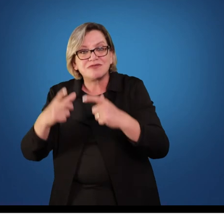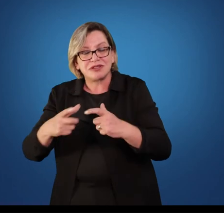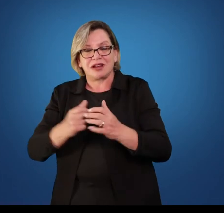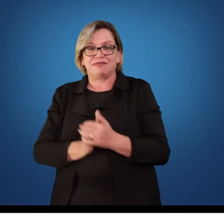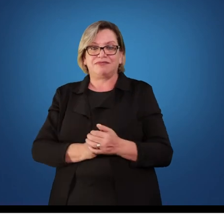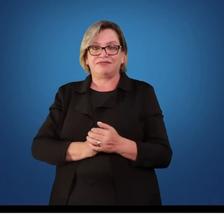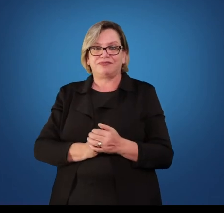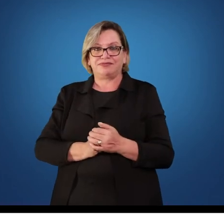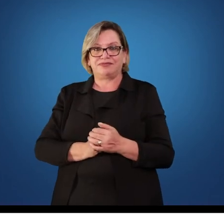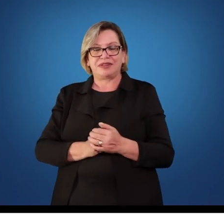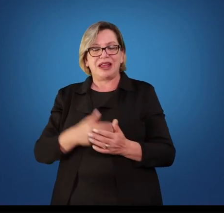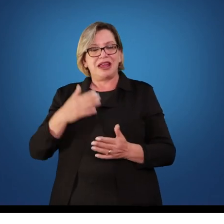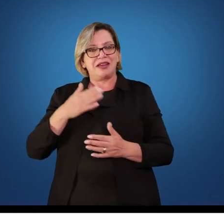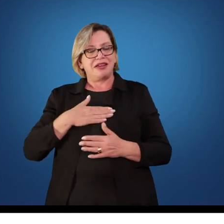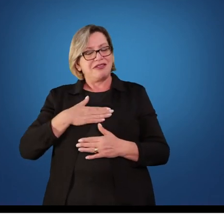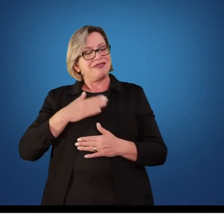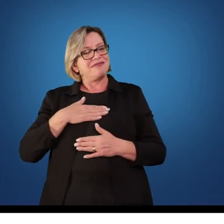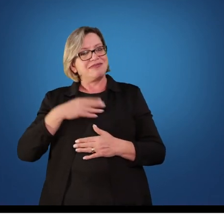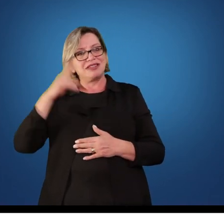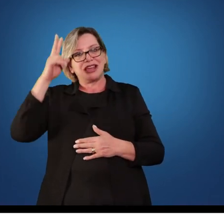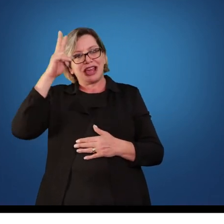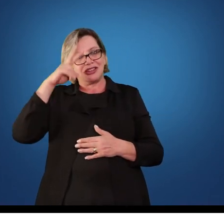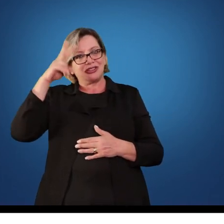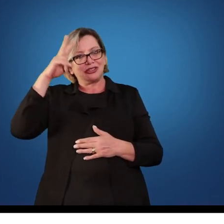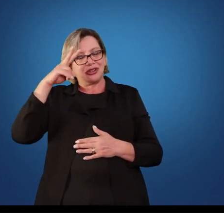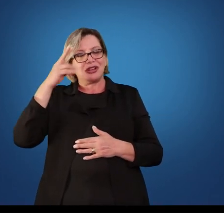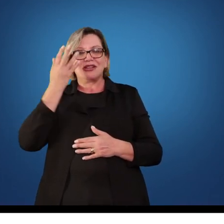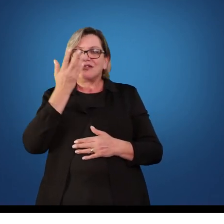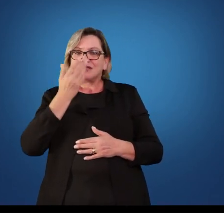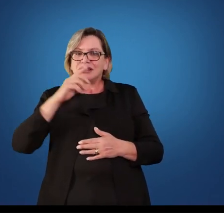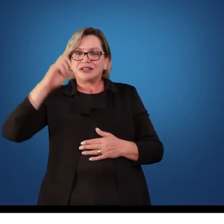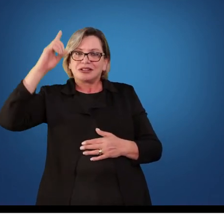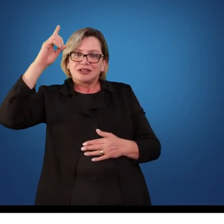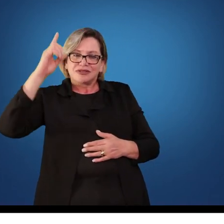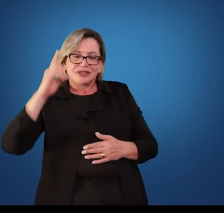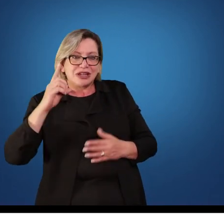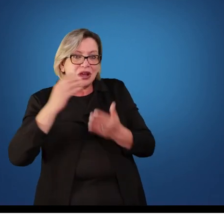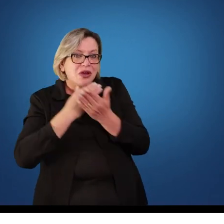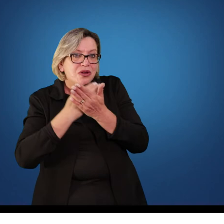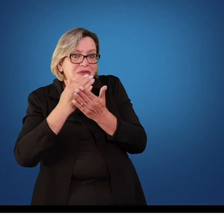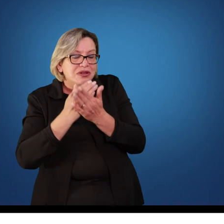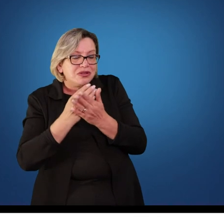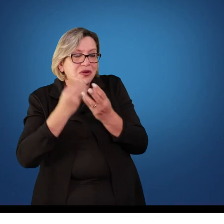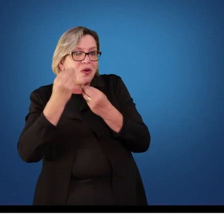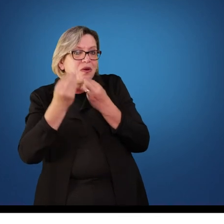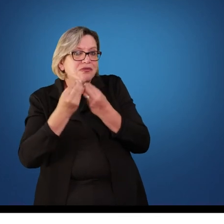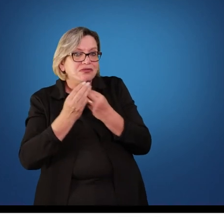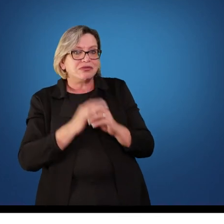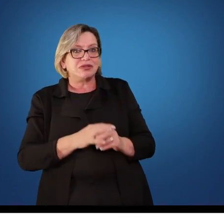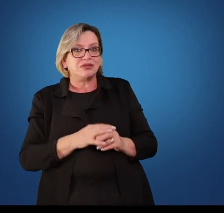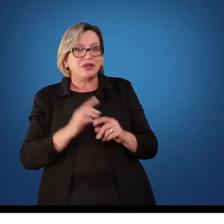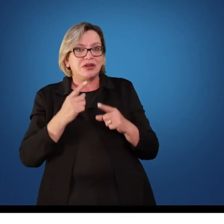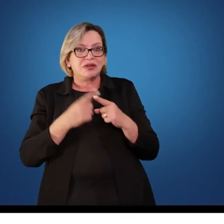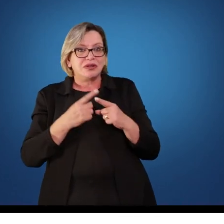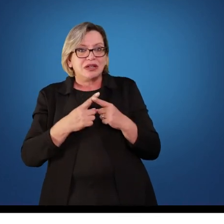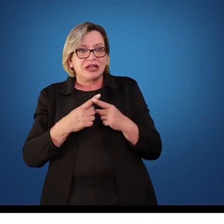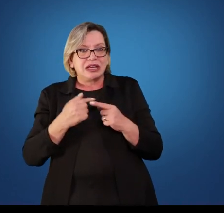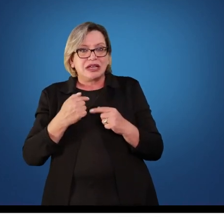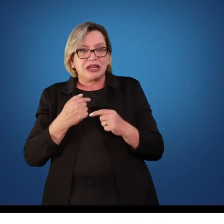A minha história com os alunos com necessidades especiais surgiu exatamente nessa perspectiva. Porque os alunos já estavam lá na